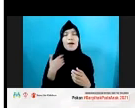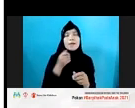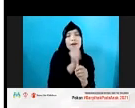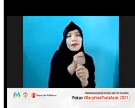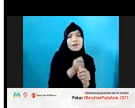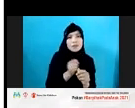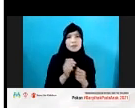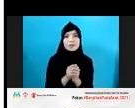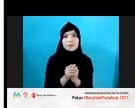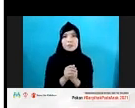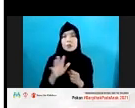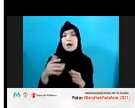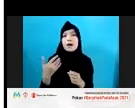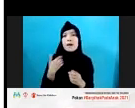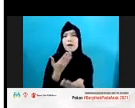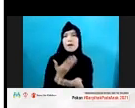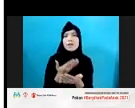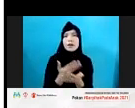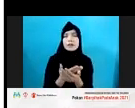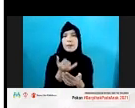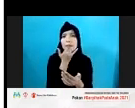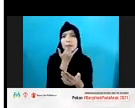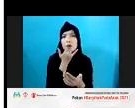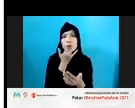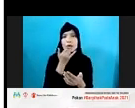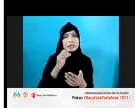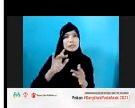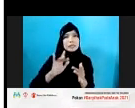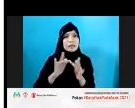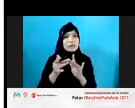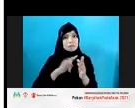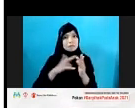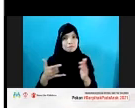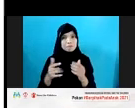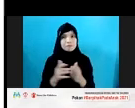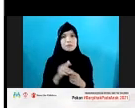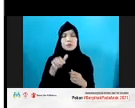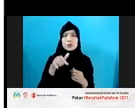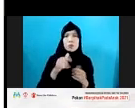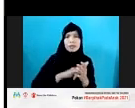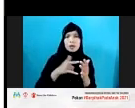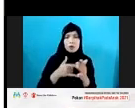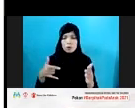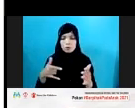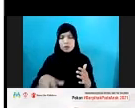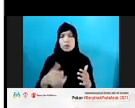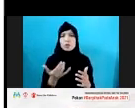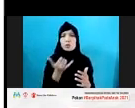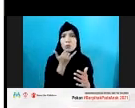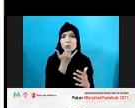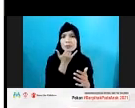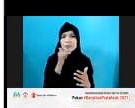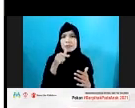Lalu fakta-fakta penyalahgunaan teknologi internet. Jadi di sini memang jelas ya, bahwa teknologi itu disalahgunakan oleh pelaku